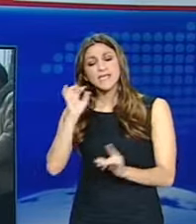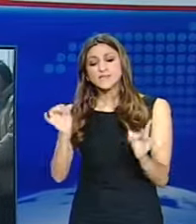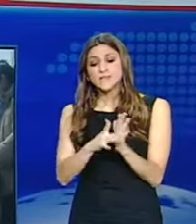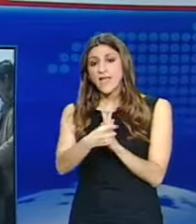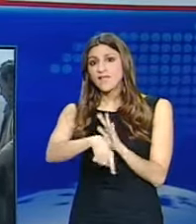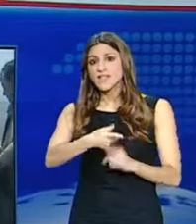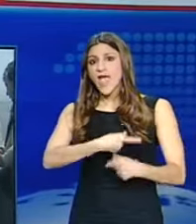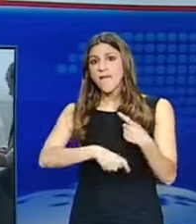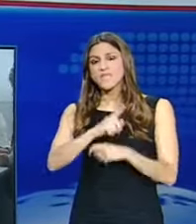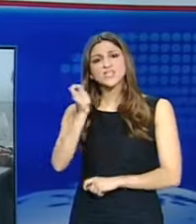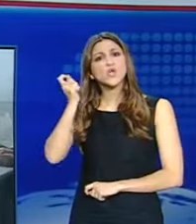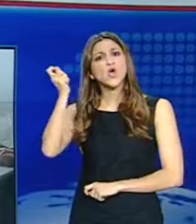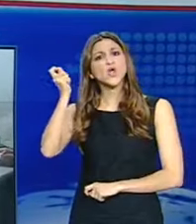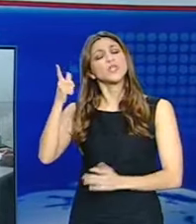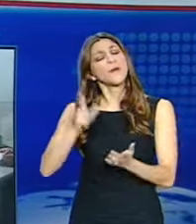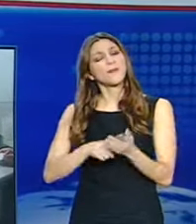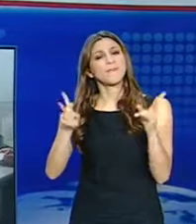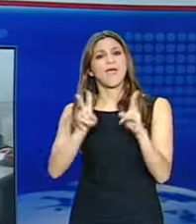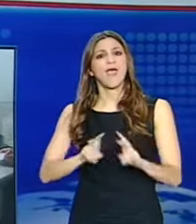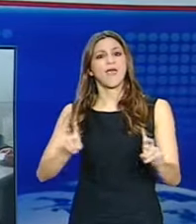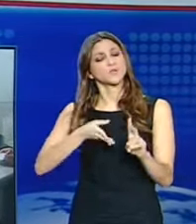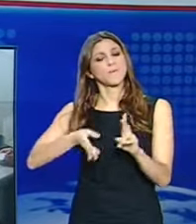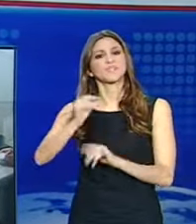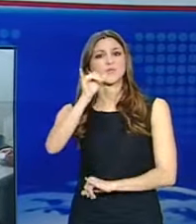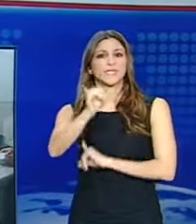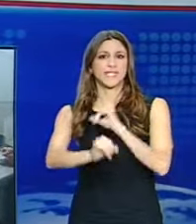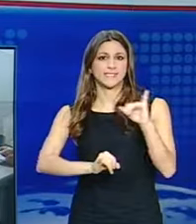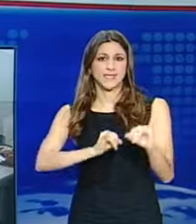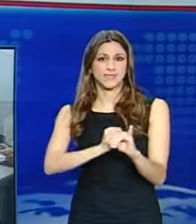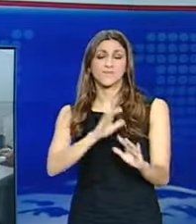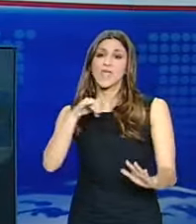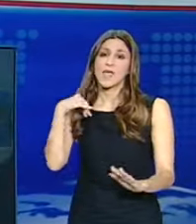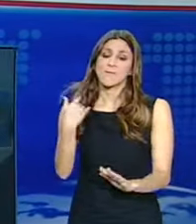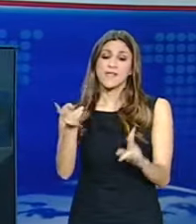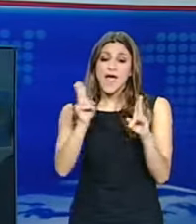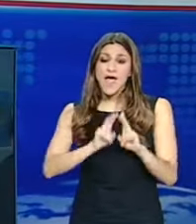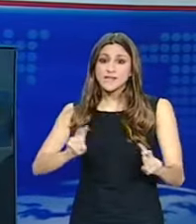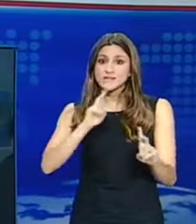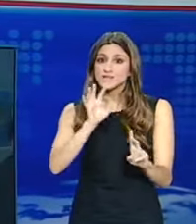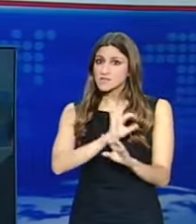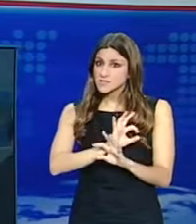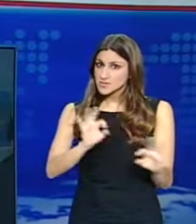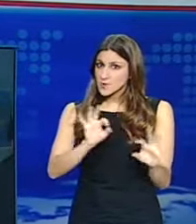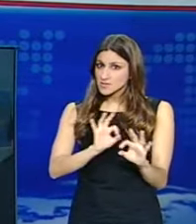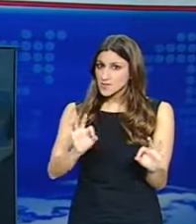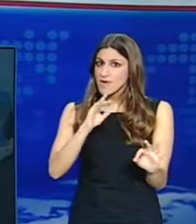Υπότιτλοι AUTHORWAVE Στη συνέχεια θα εξετάζεται άμεσα η δυνατότητα διασφάλισης των απαιτήσεων του δημοσίου.